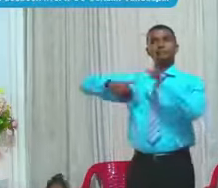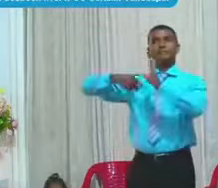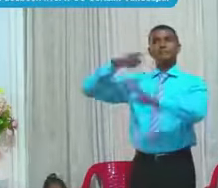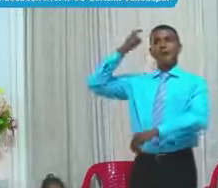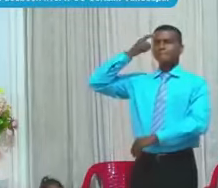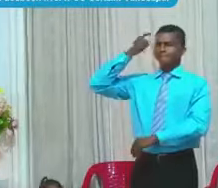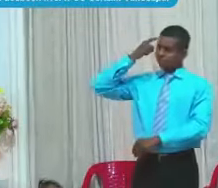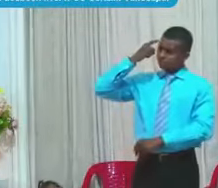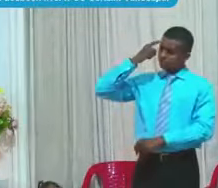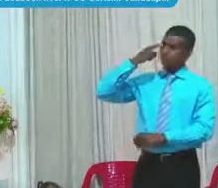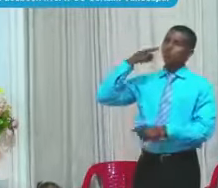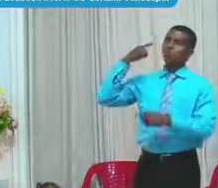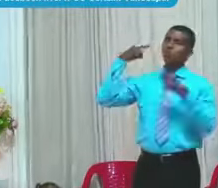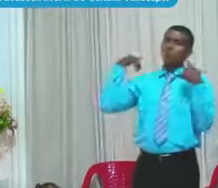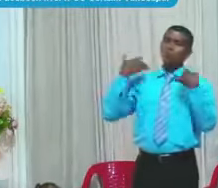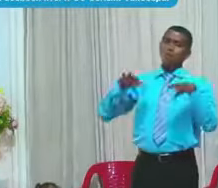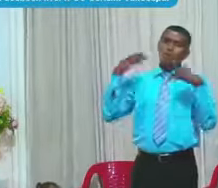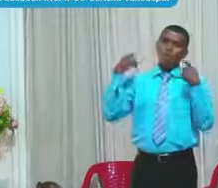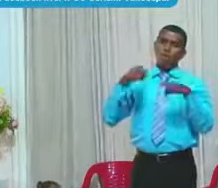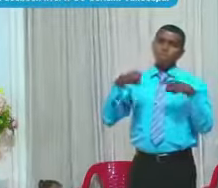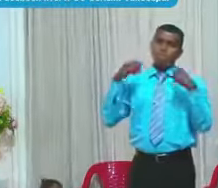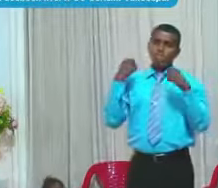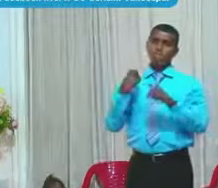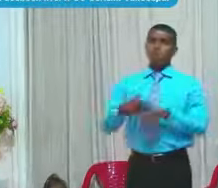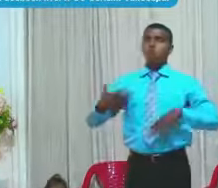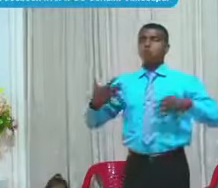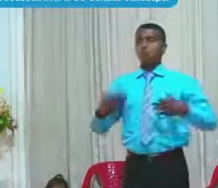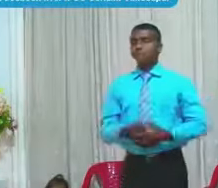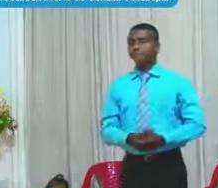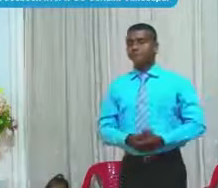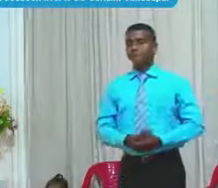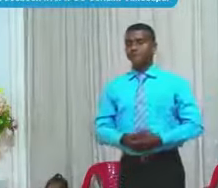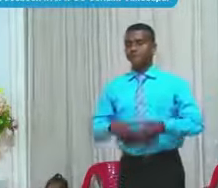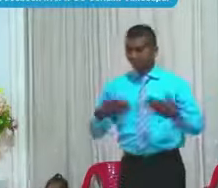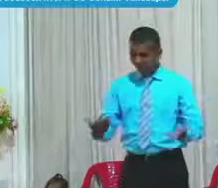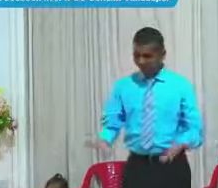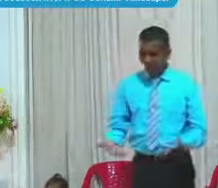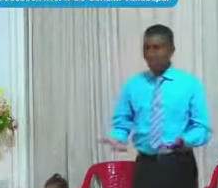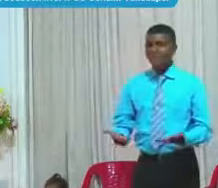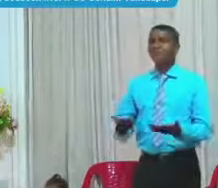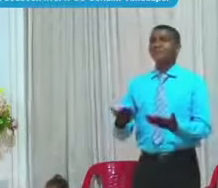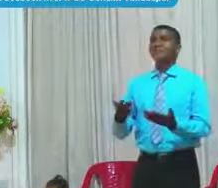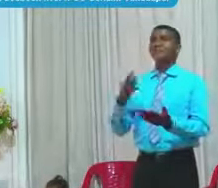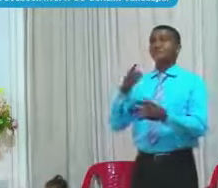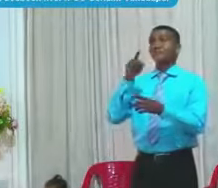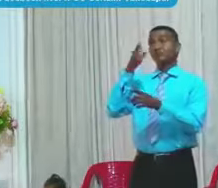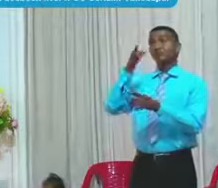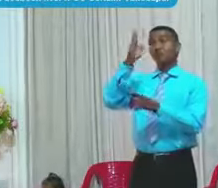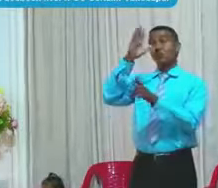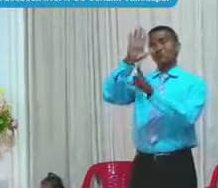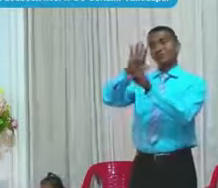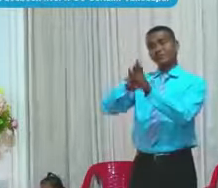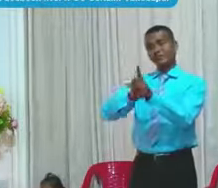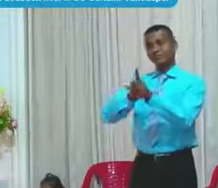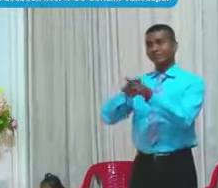Extraordinario De la Ternura De nuestro Dios Les invito a estar en pie